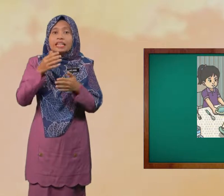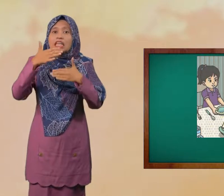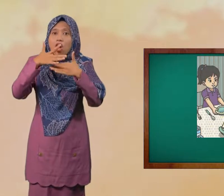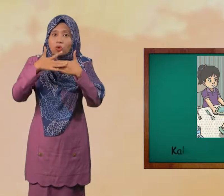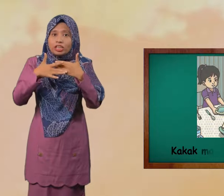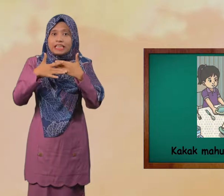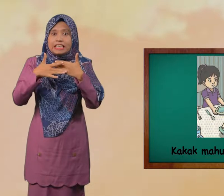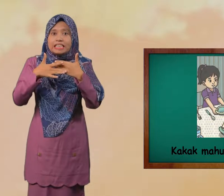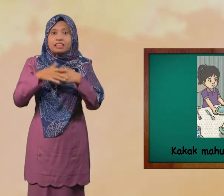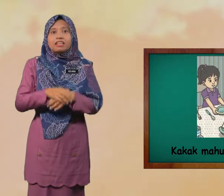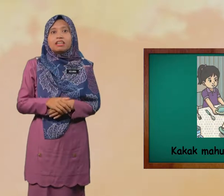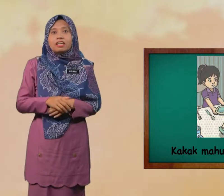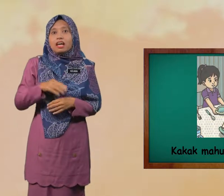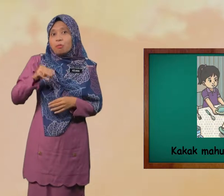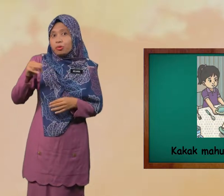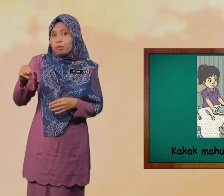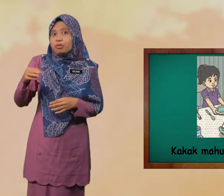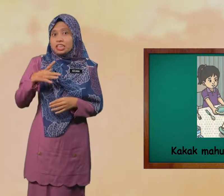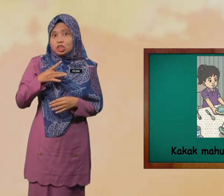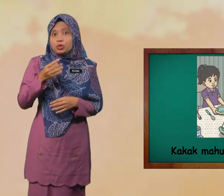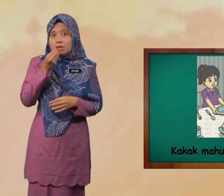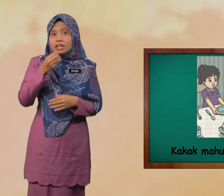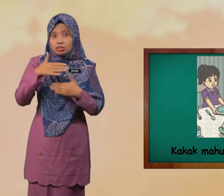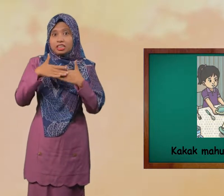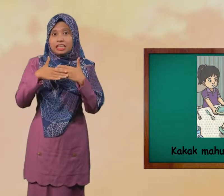Roti Murid-murid Suka Makan Roti